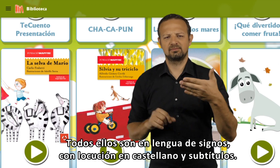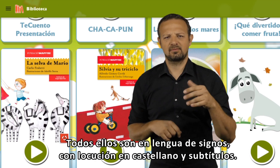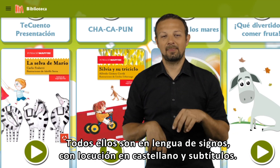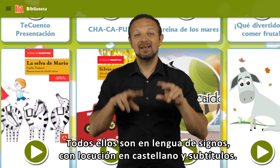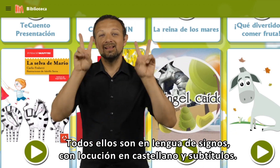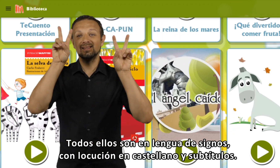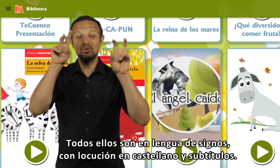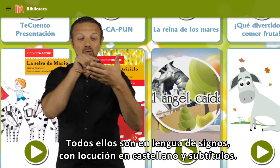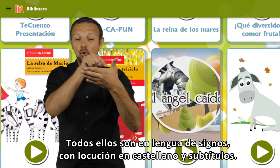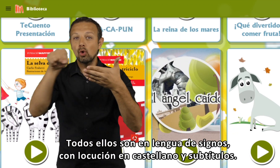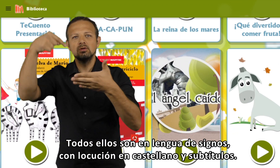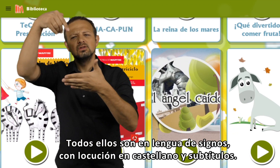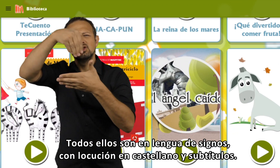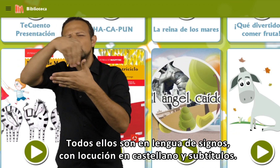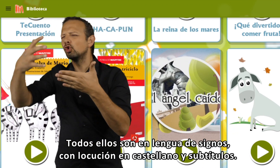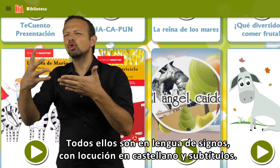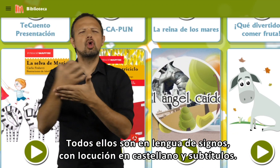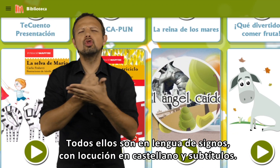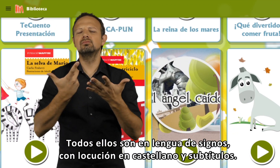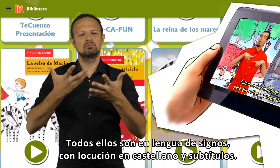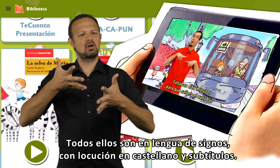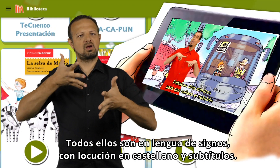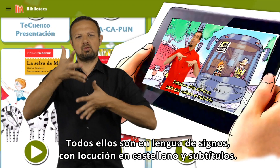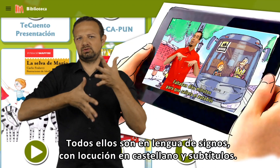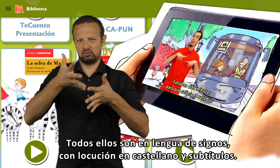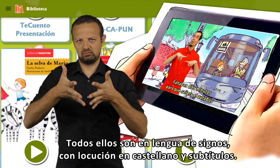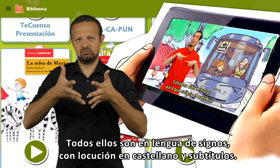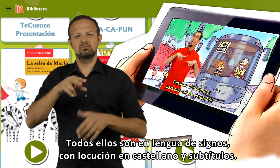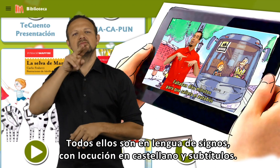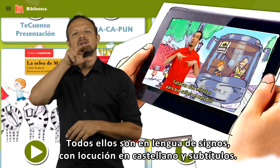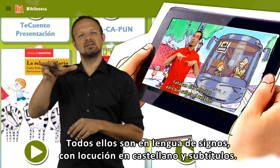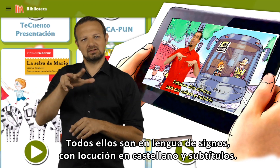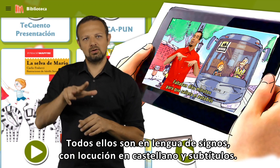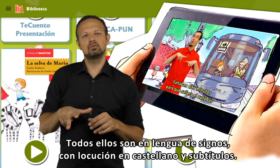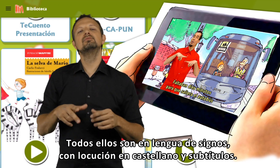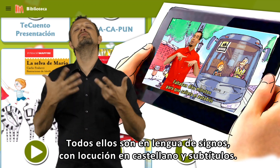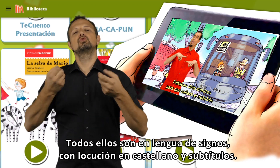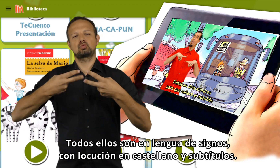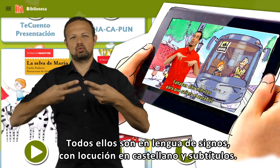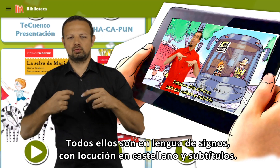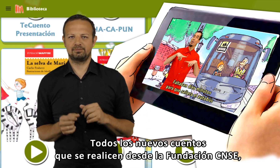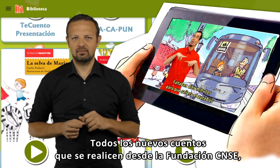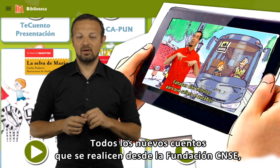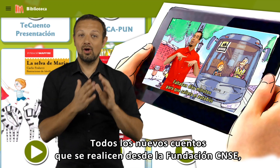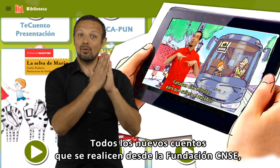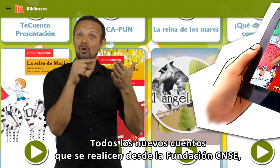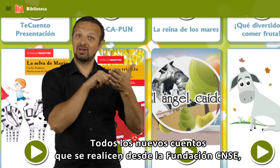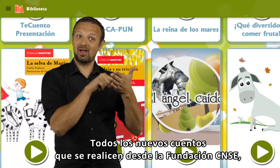Todos ellos son en lengua de signos, con locución en castellano y subtítulos. Todos los nuevos